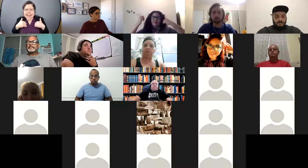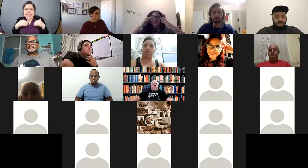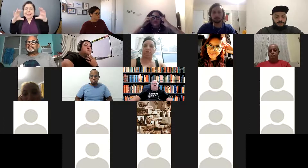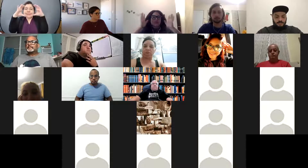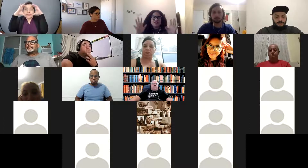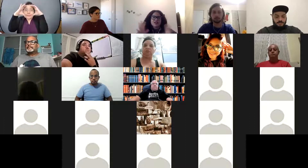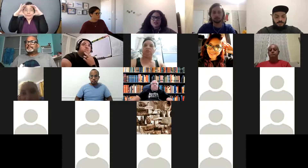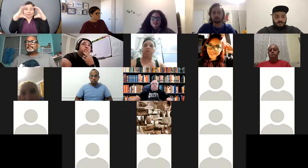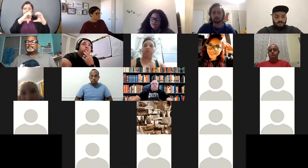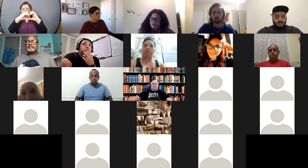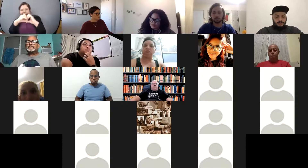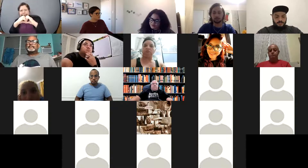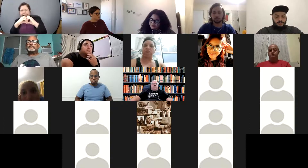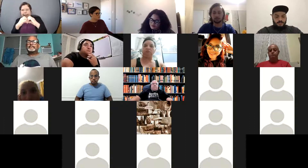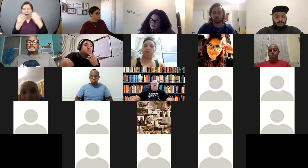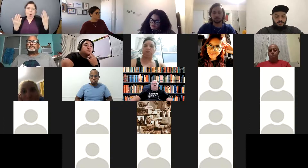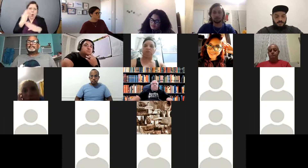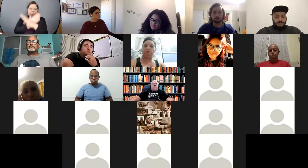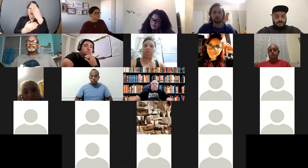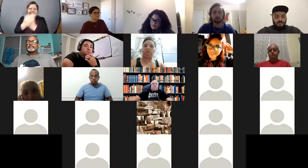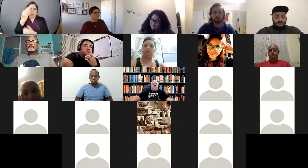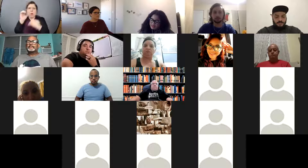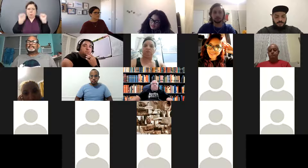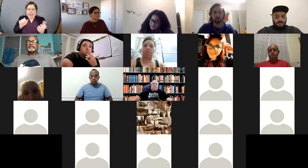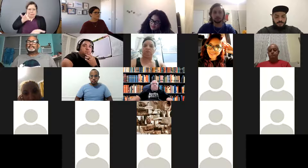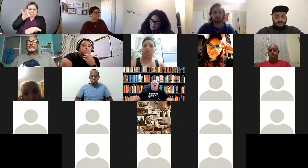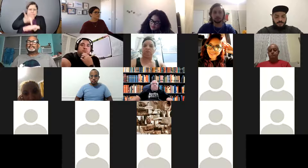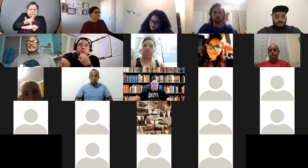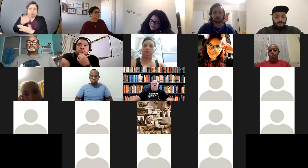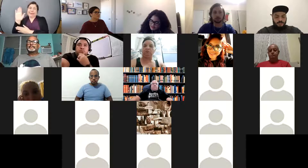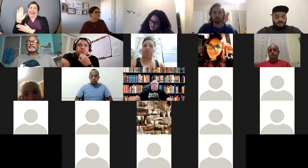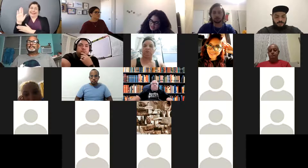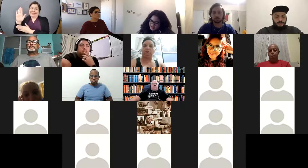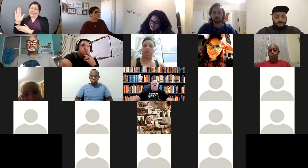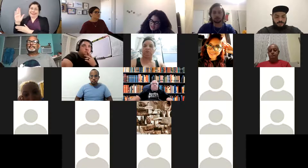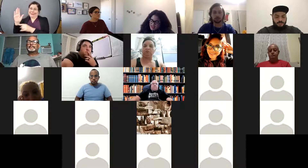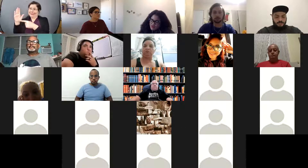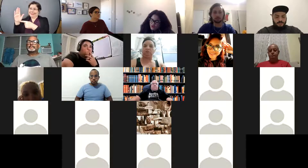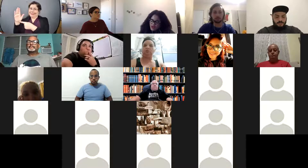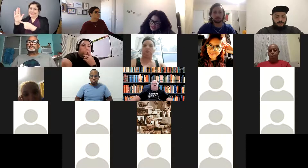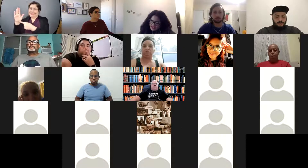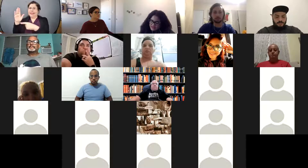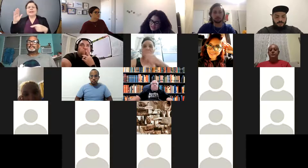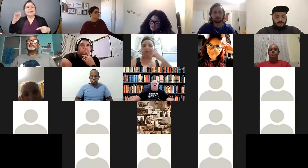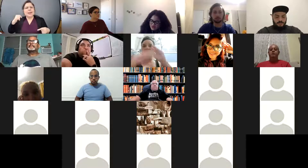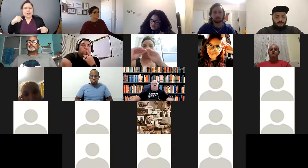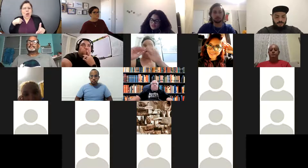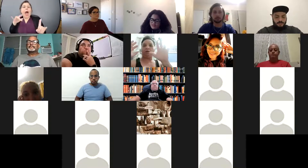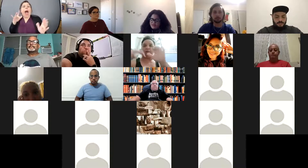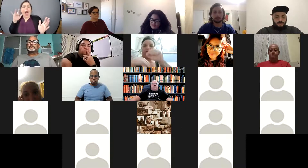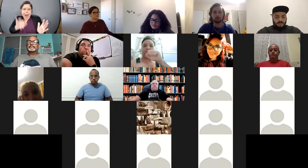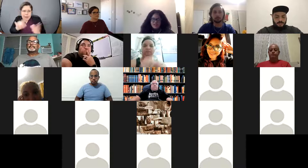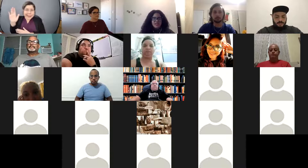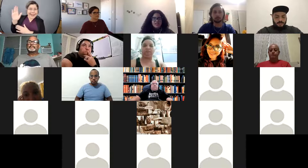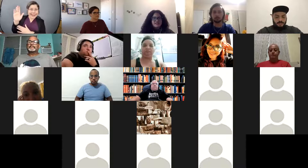recoger todo lo que tengan que decirnos. La primera pregunta que tenemos para ustedes es cuáles son sus